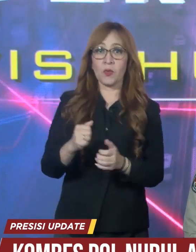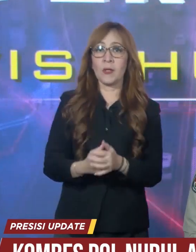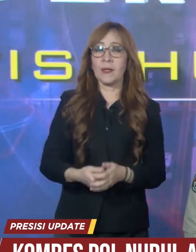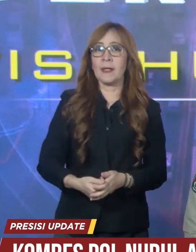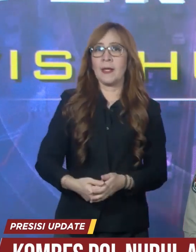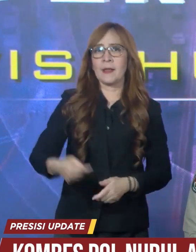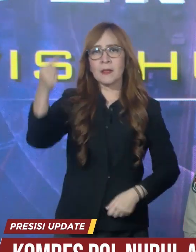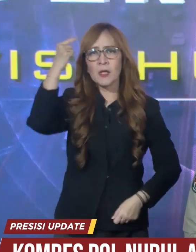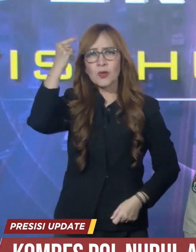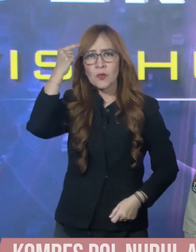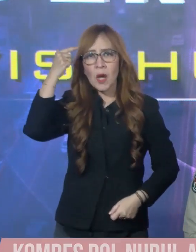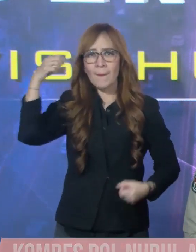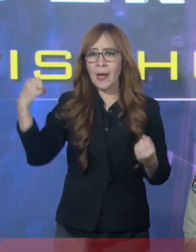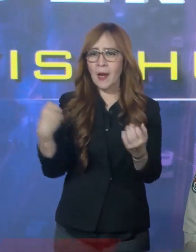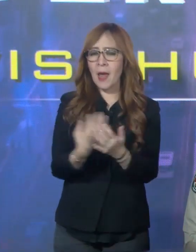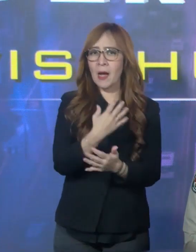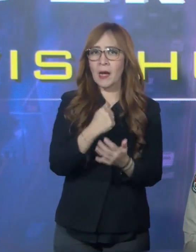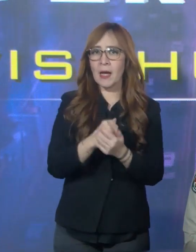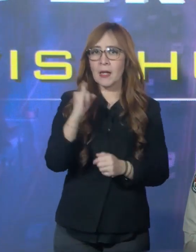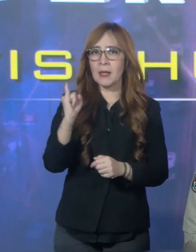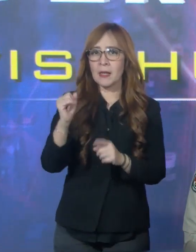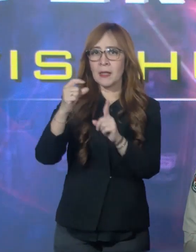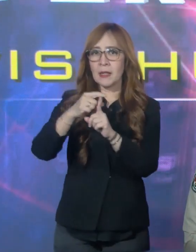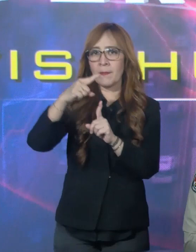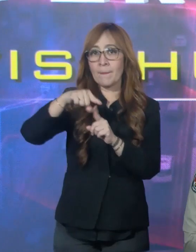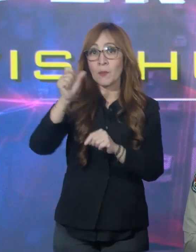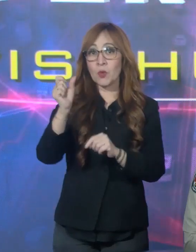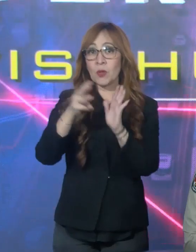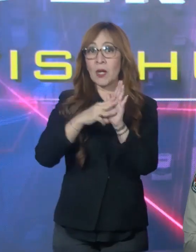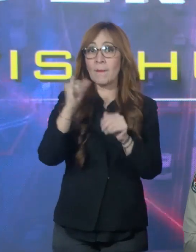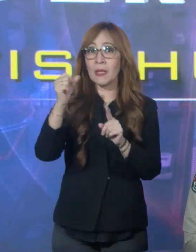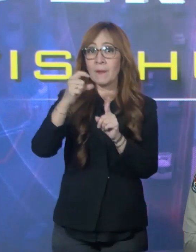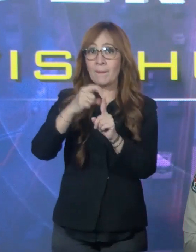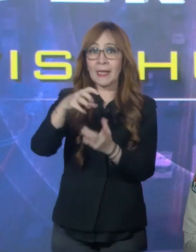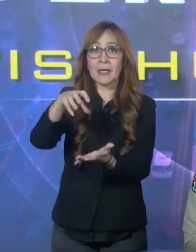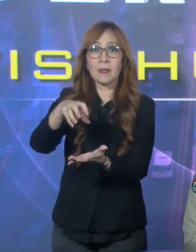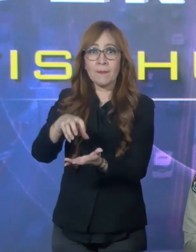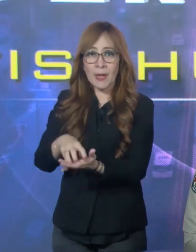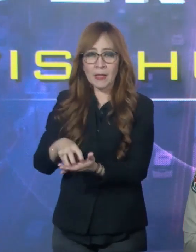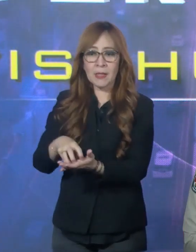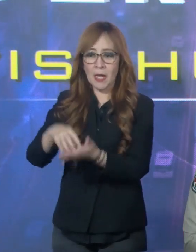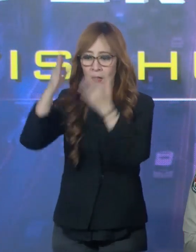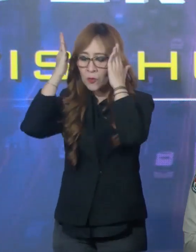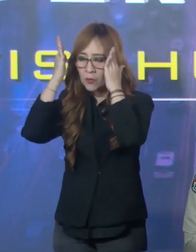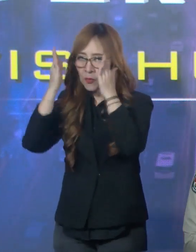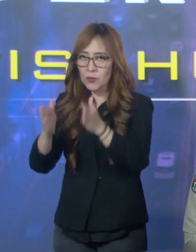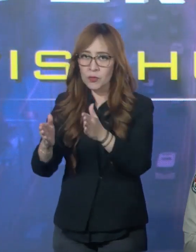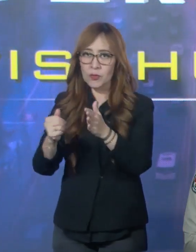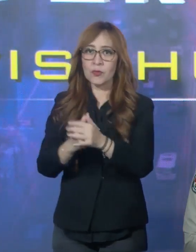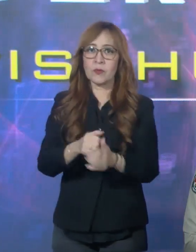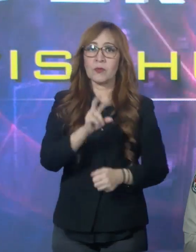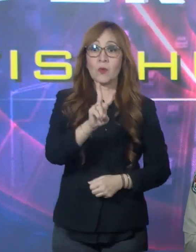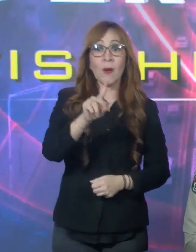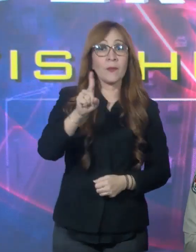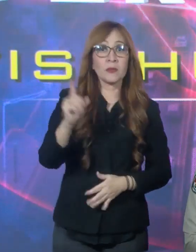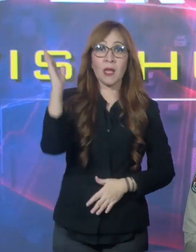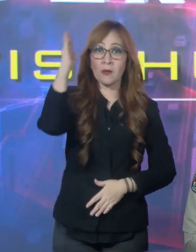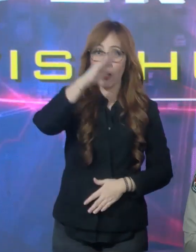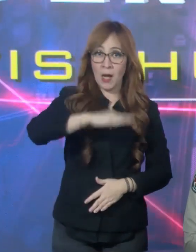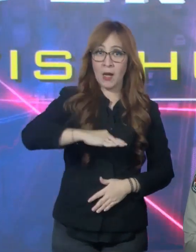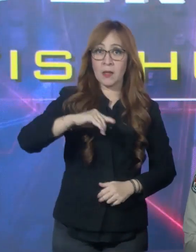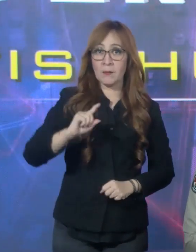maka terduga pelanggar IPTU MIP ditempatkan pada tempat khusus selama 21